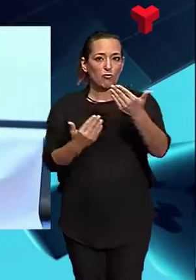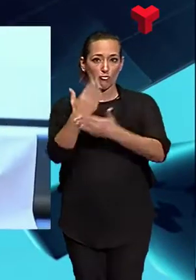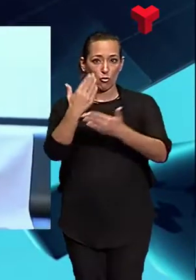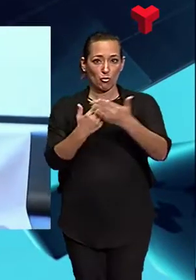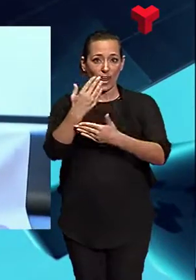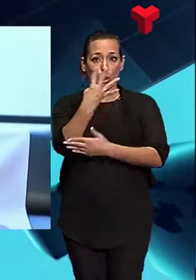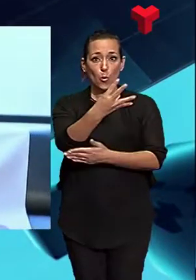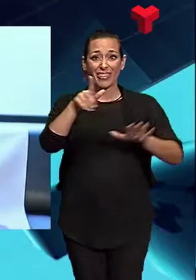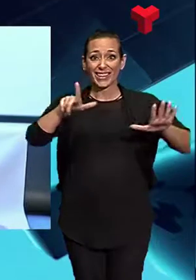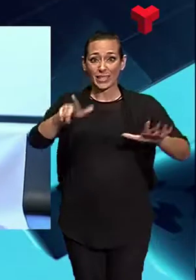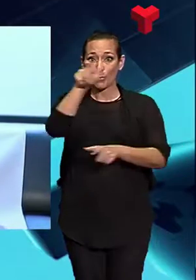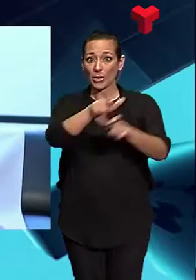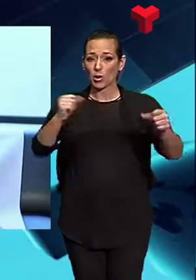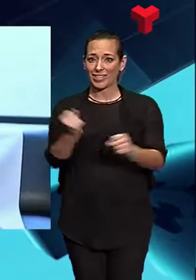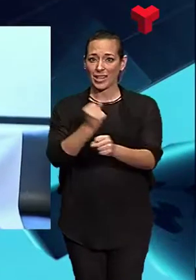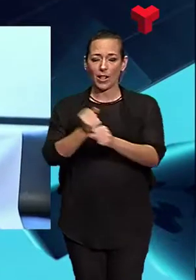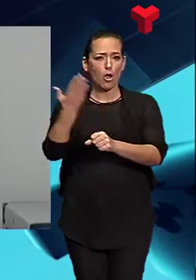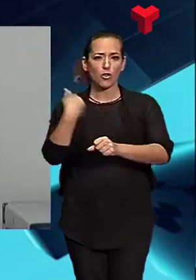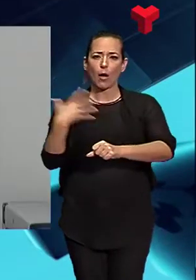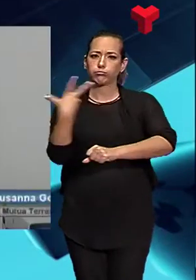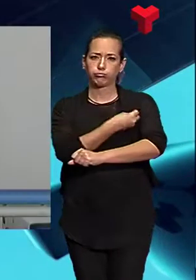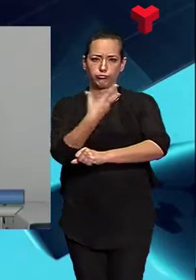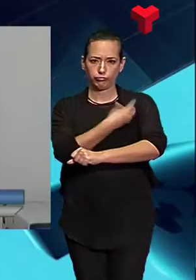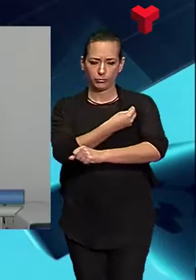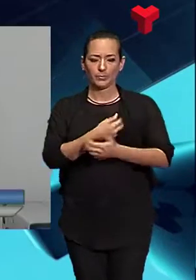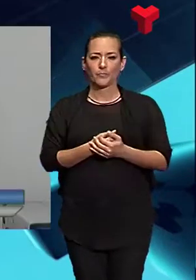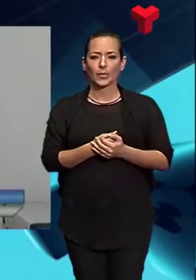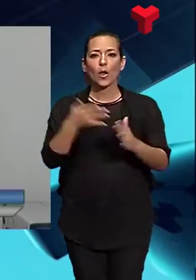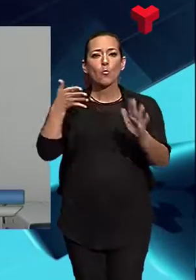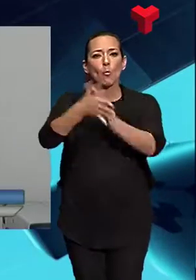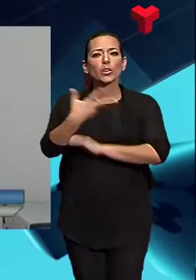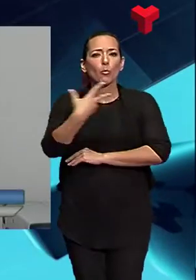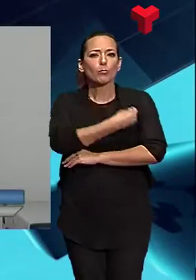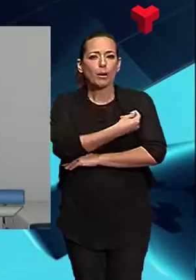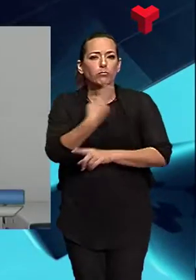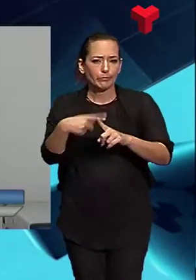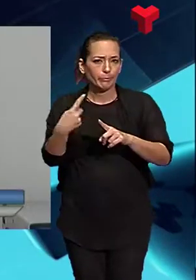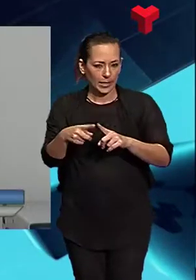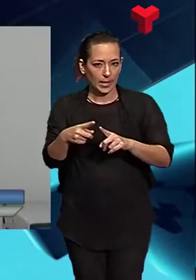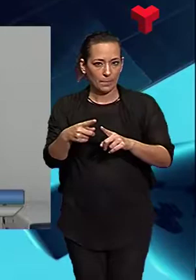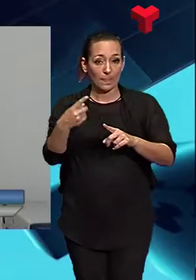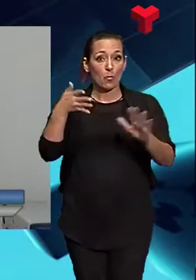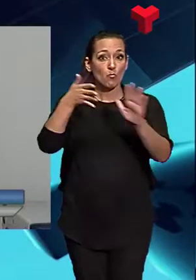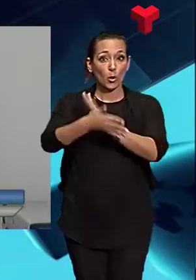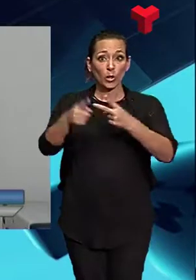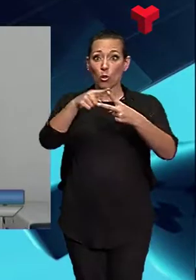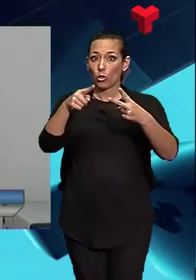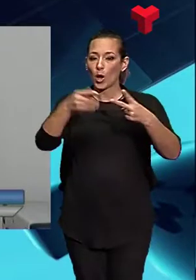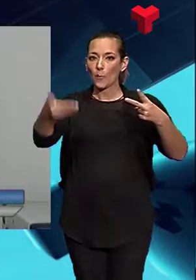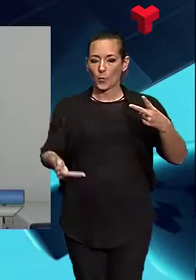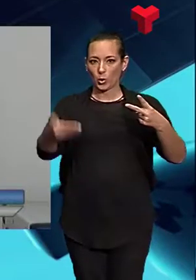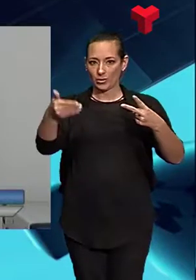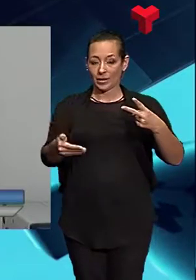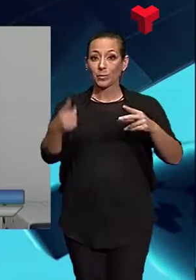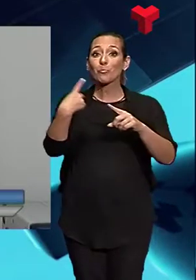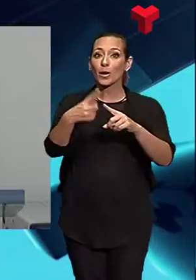treballadors de motua a Terrassa ja ho han fet. Per què s'han de vacunar? Sobretot per dues raons molt importants, perquè ells